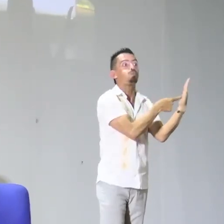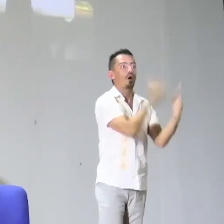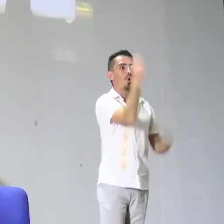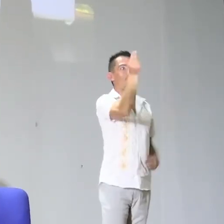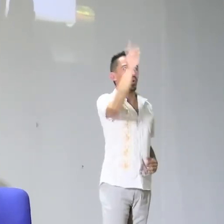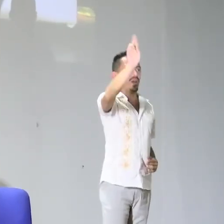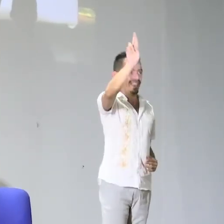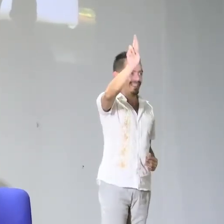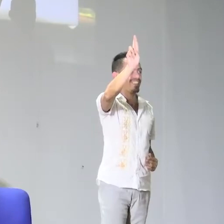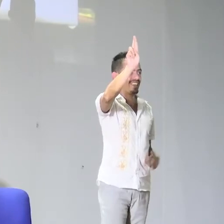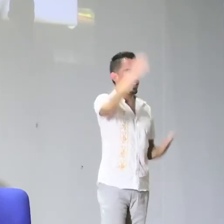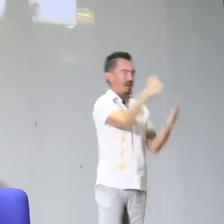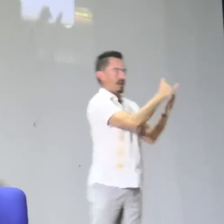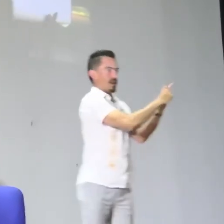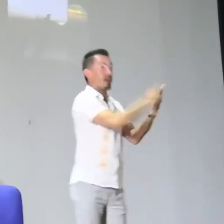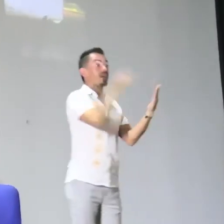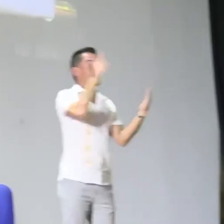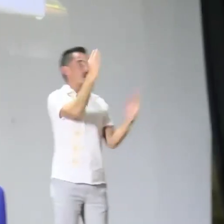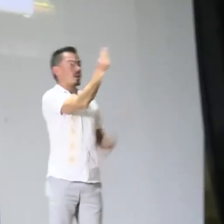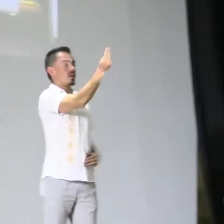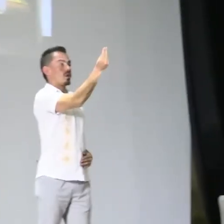hablando, sí, pues obviamente tienes,